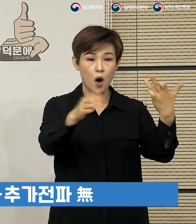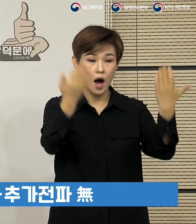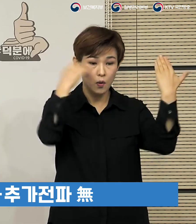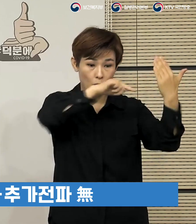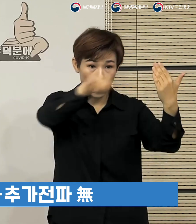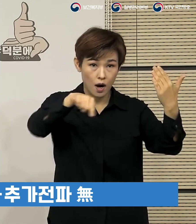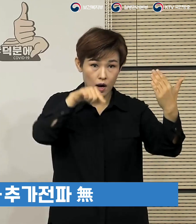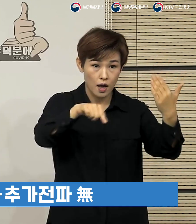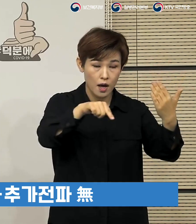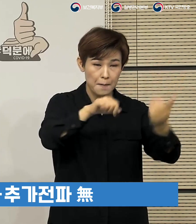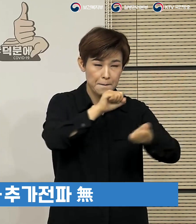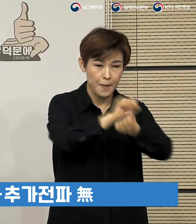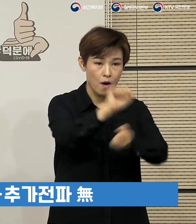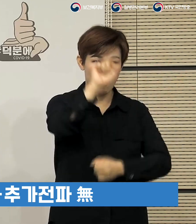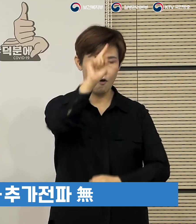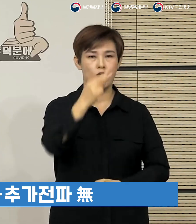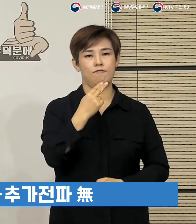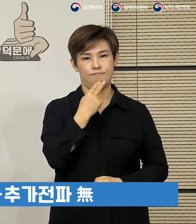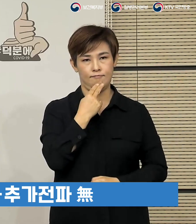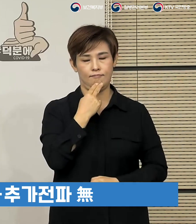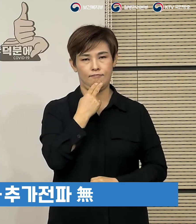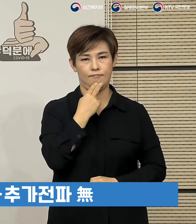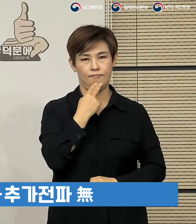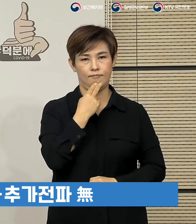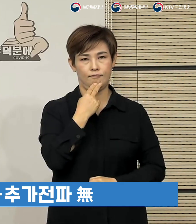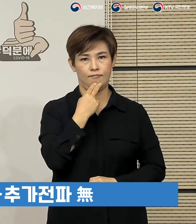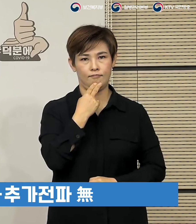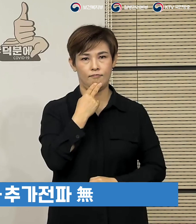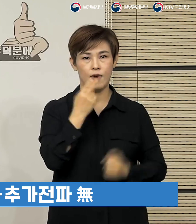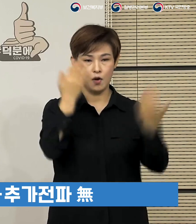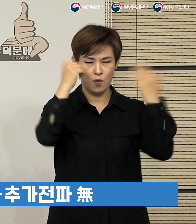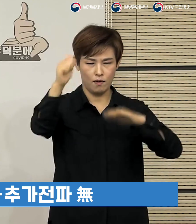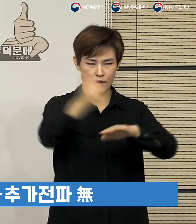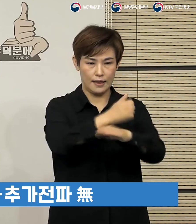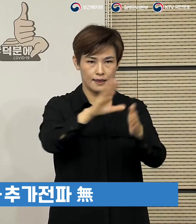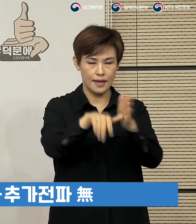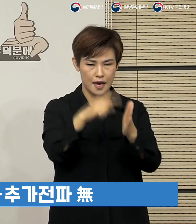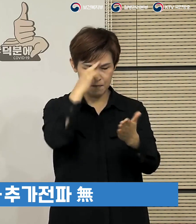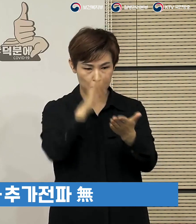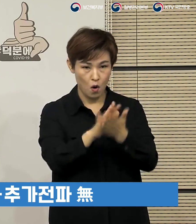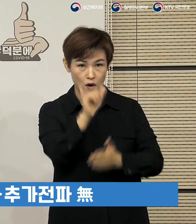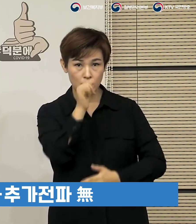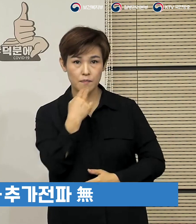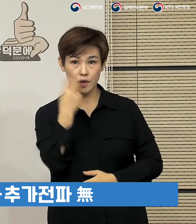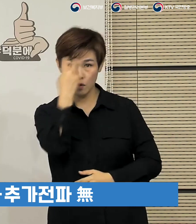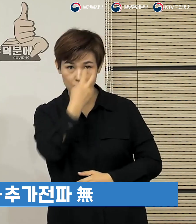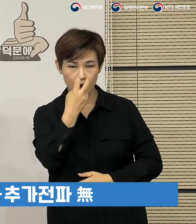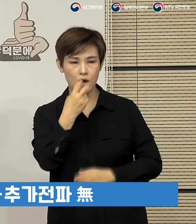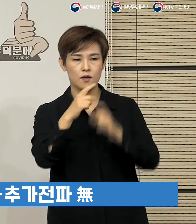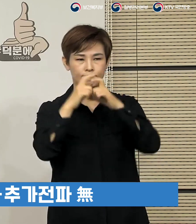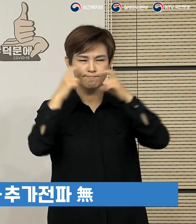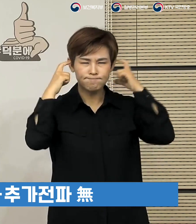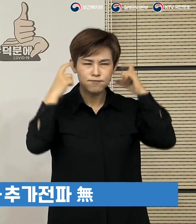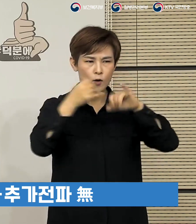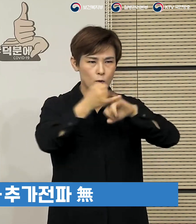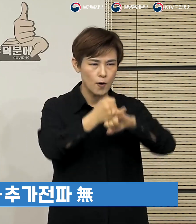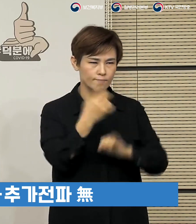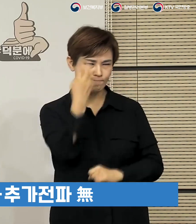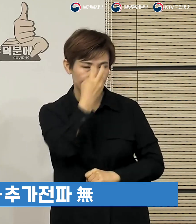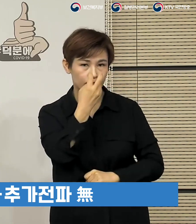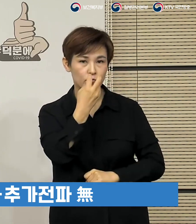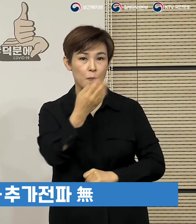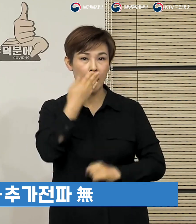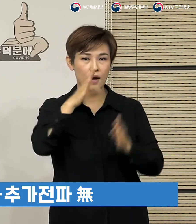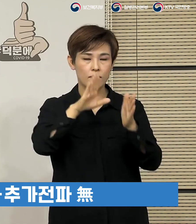전파가 한 건도 없었습니다. 등교 시의 발열 체크와 마스크 착용, 급식대의 거리